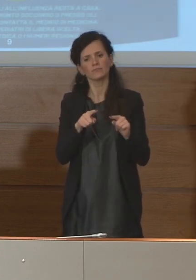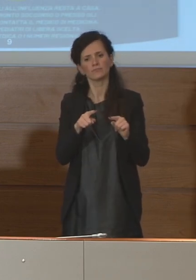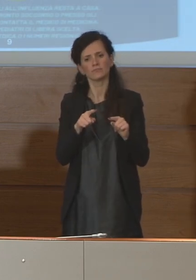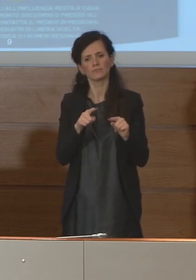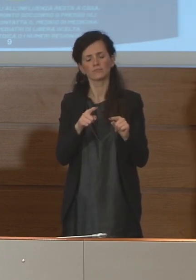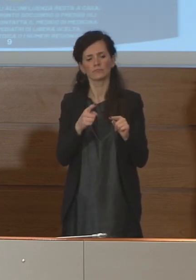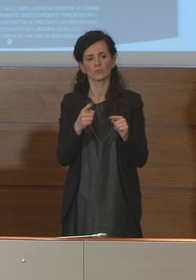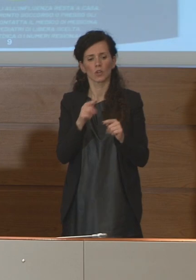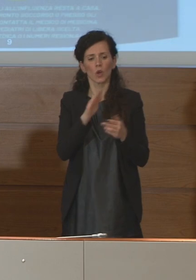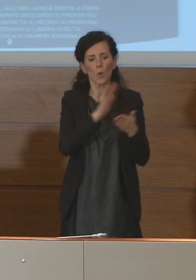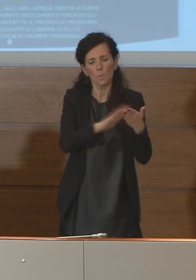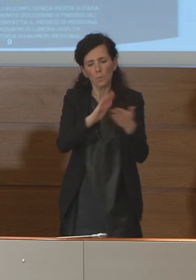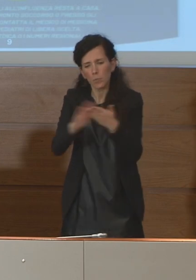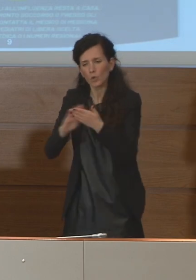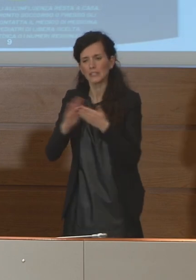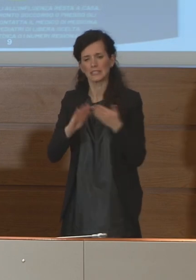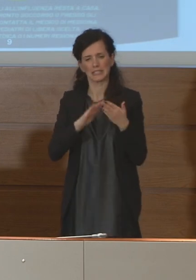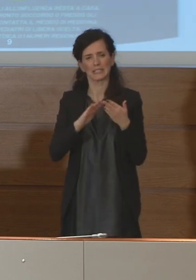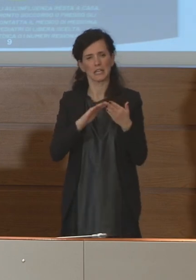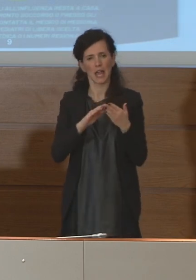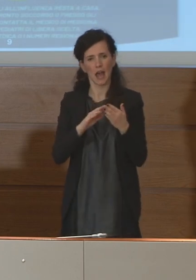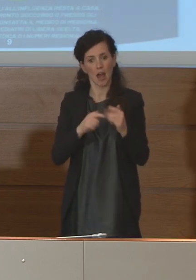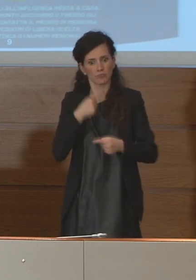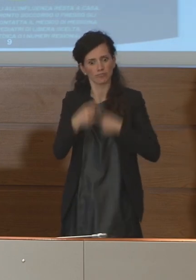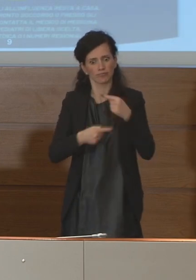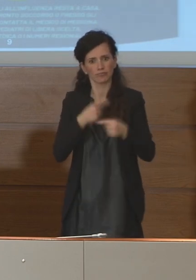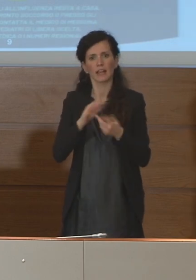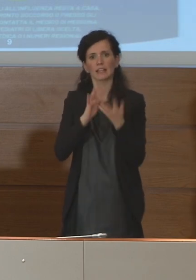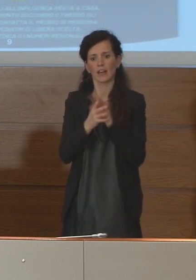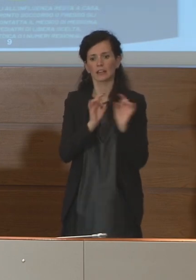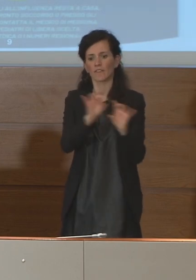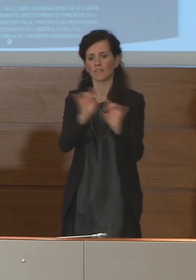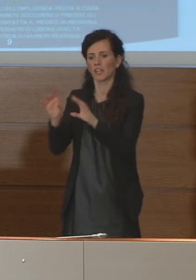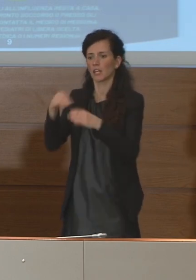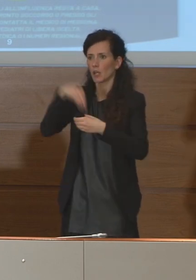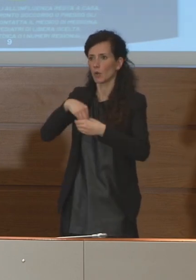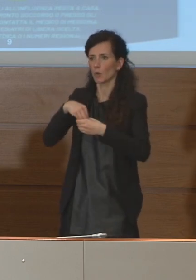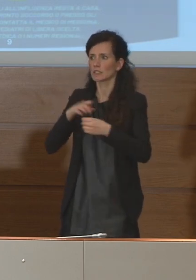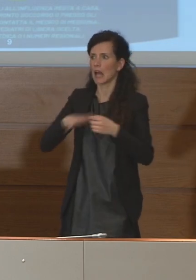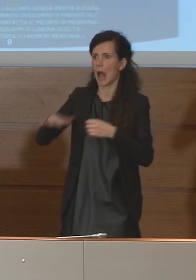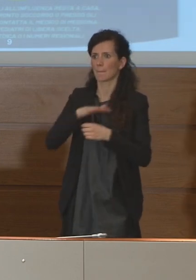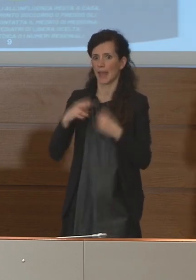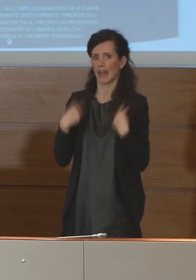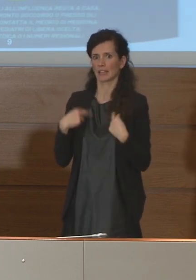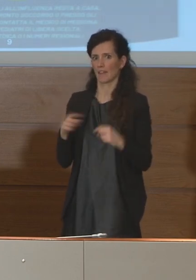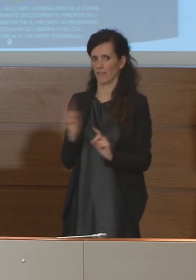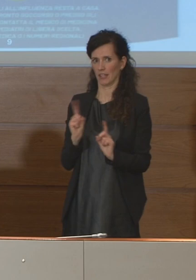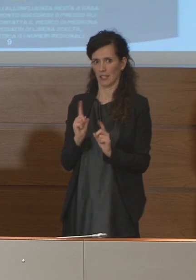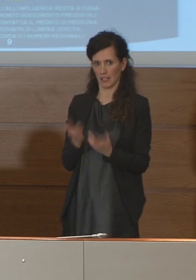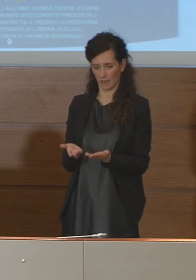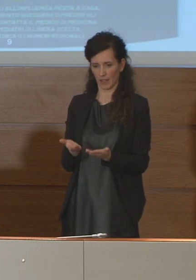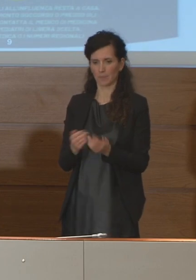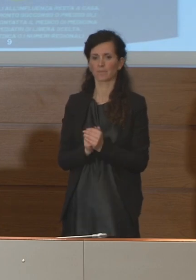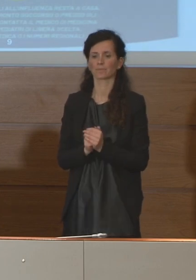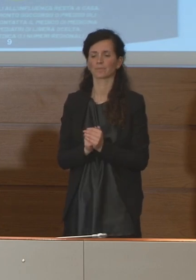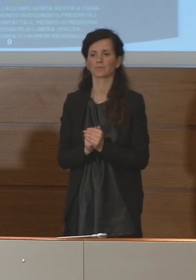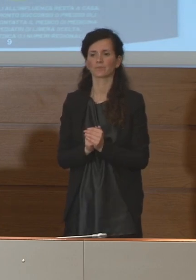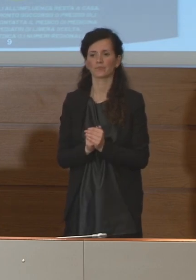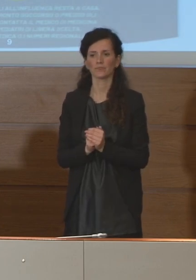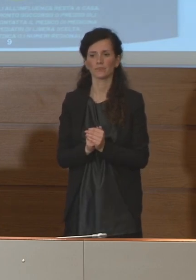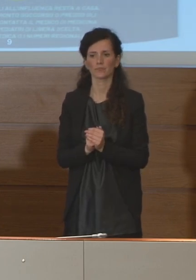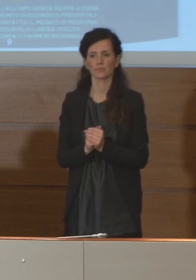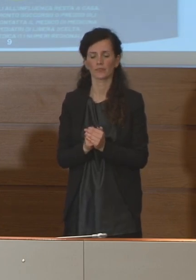garanzia di non sopravvivenza del virus nell'ambiente il tema è proprio quello della come dire